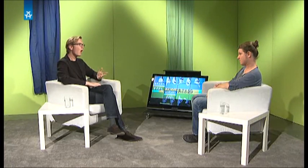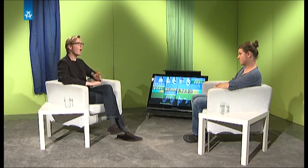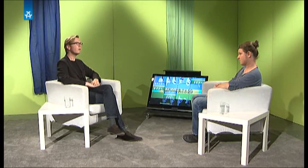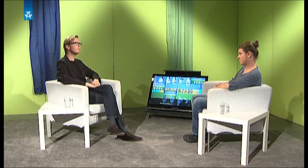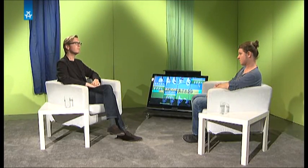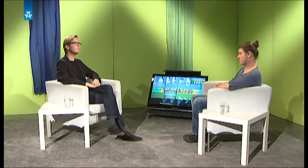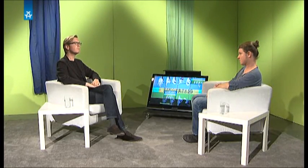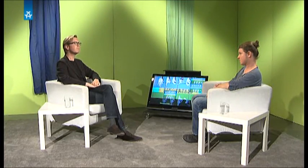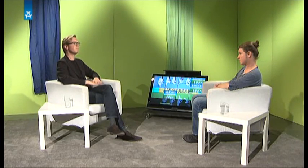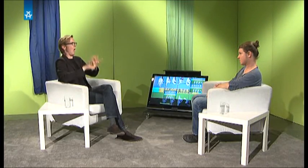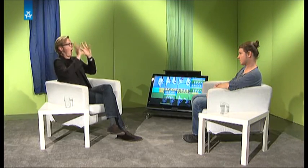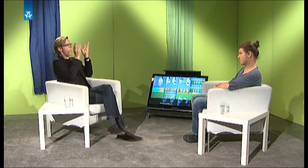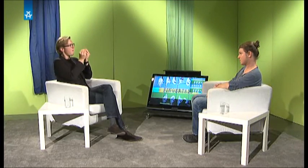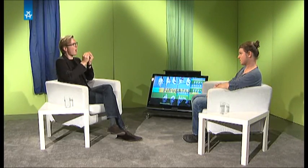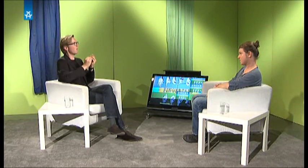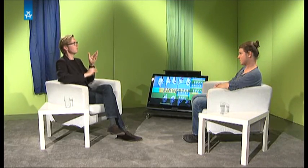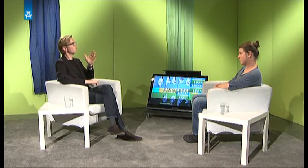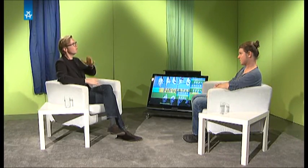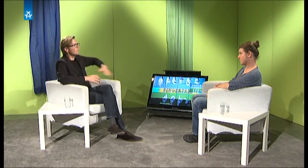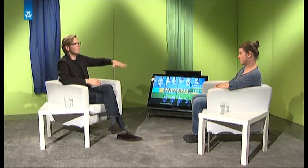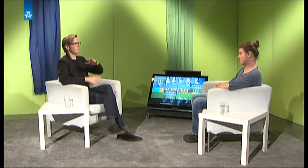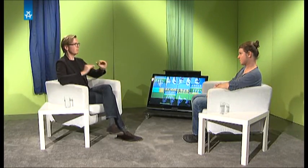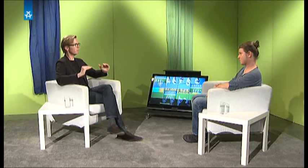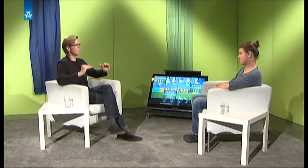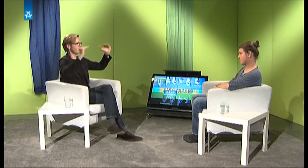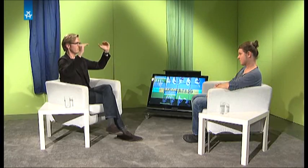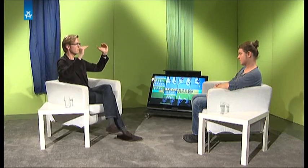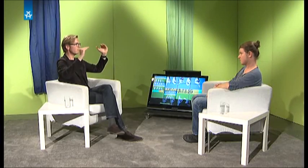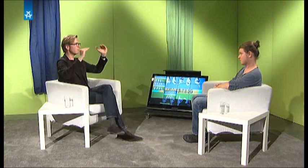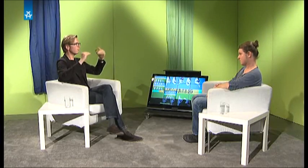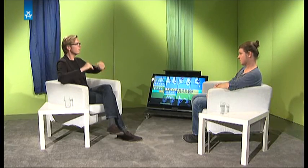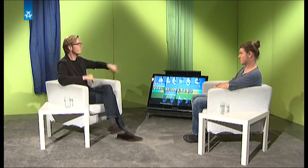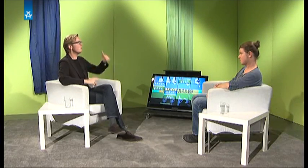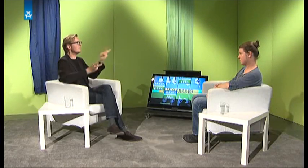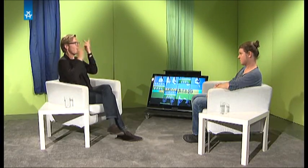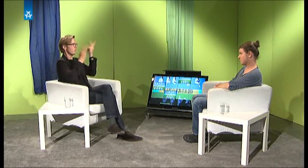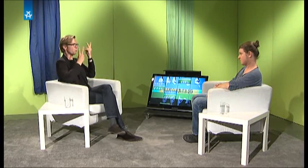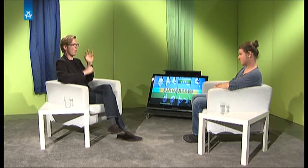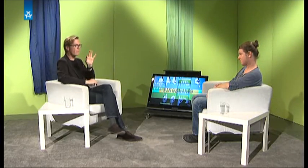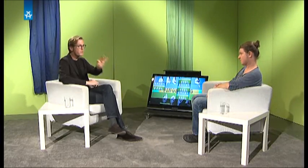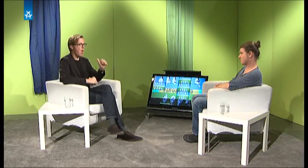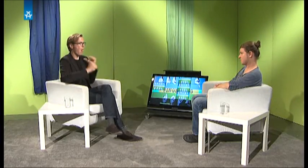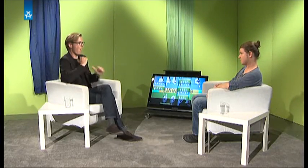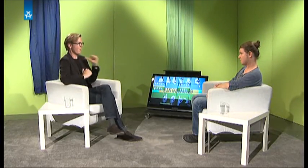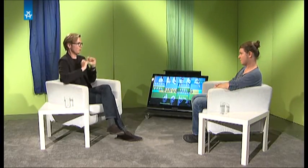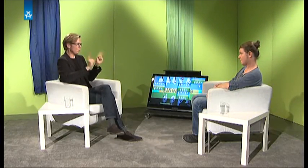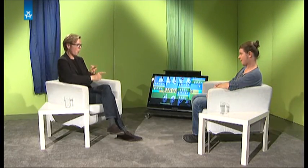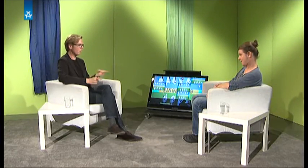es einfach eine Selbstverständlichkeit gibt, dass man ein wirklich hohes gebärdensprachliches Niveau anbietet. Oder dass es eine